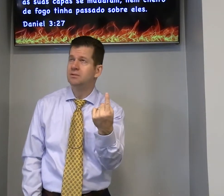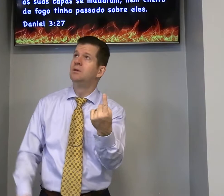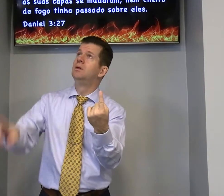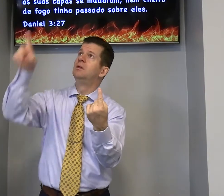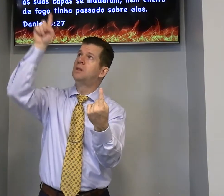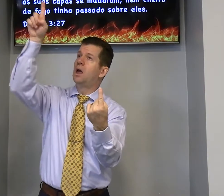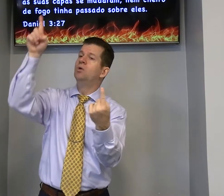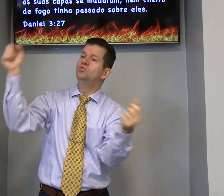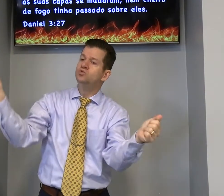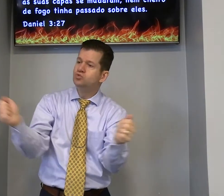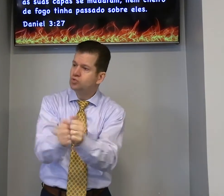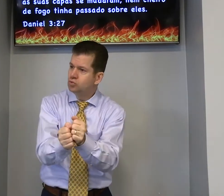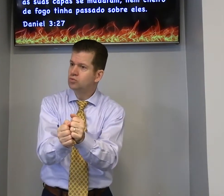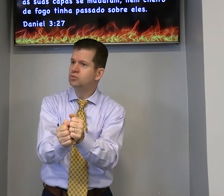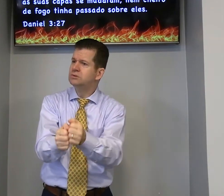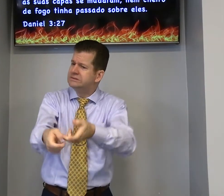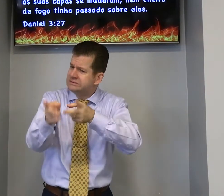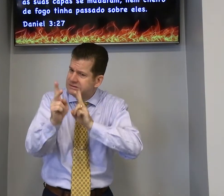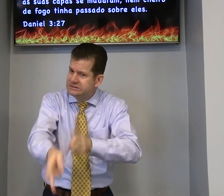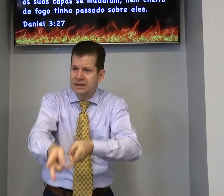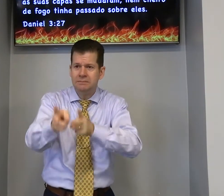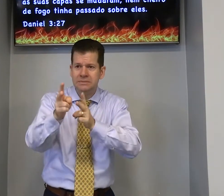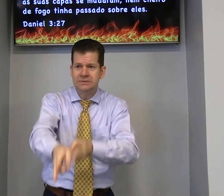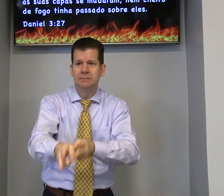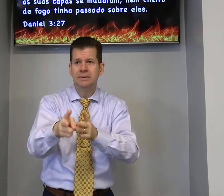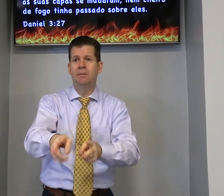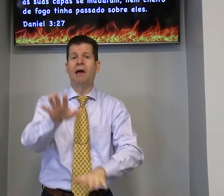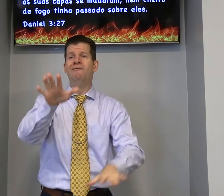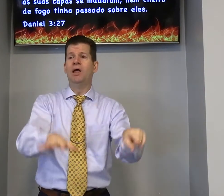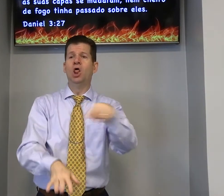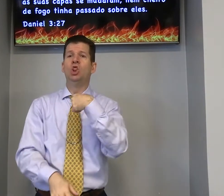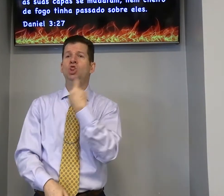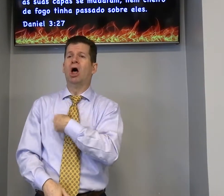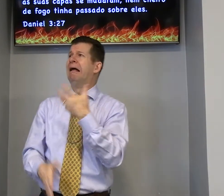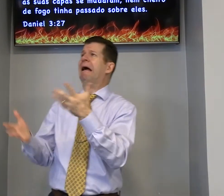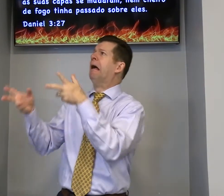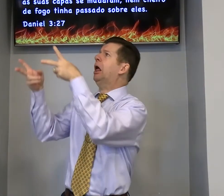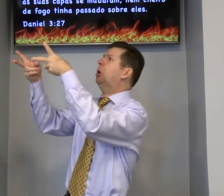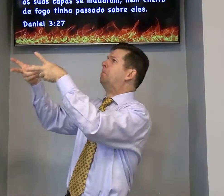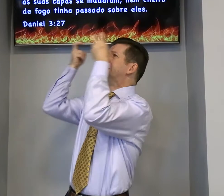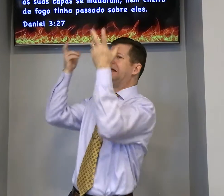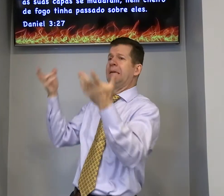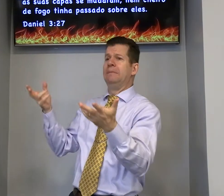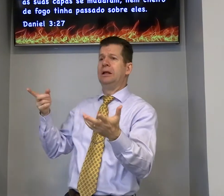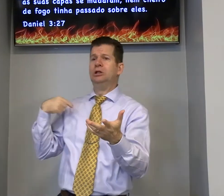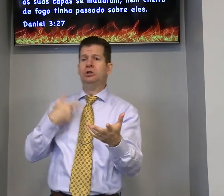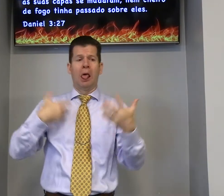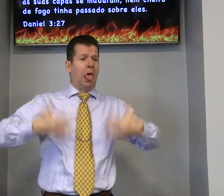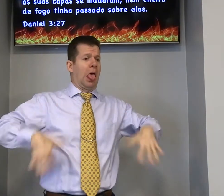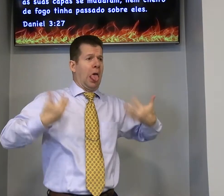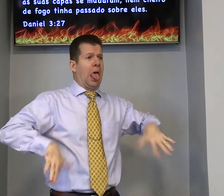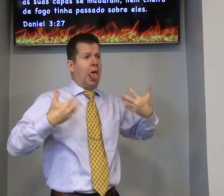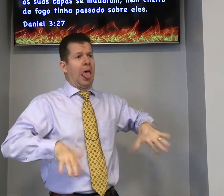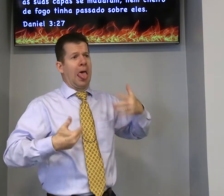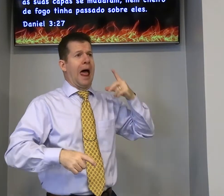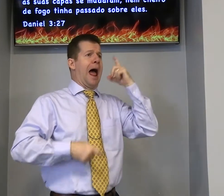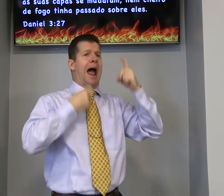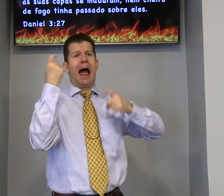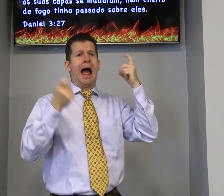sozinho Deus sempre está junto às vezes nós não percebemos e ficamos